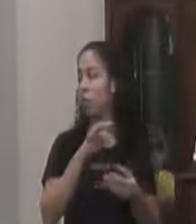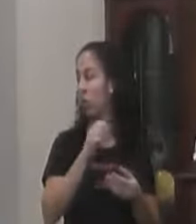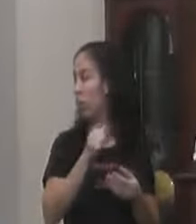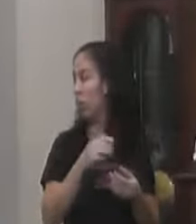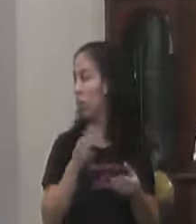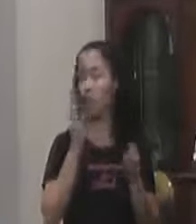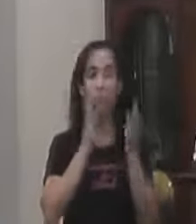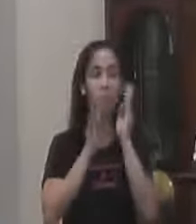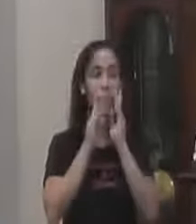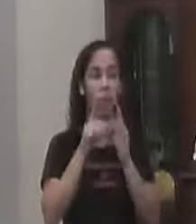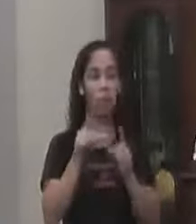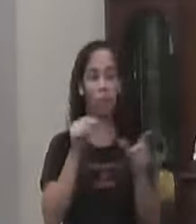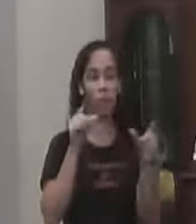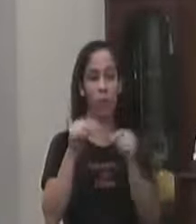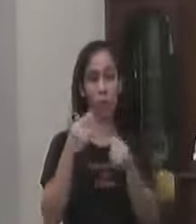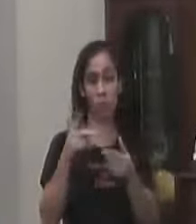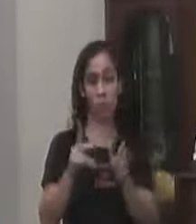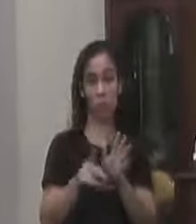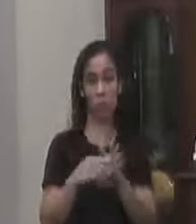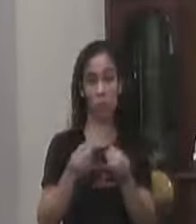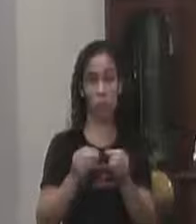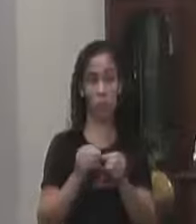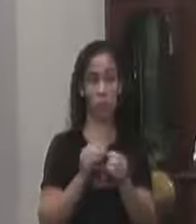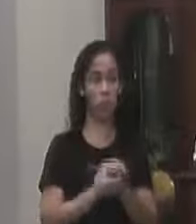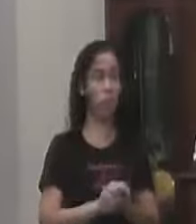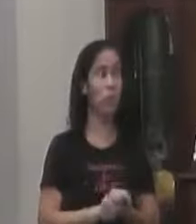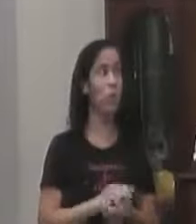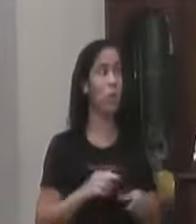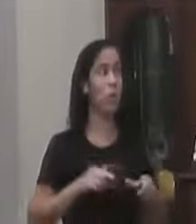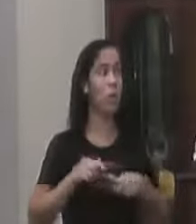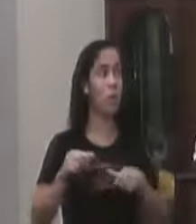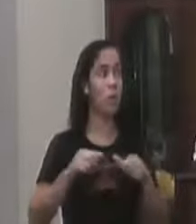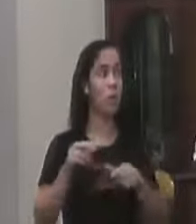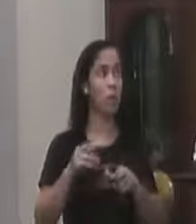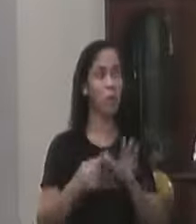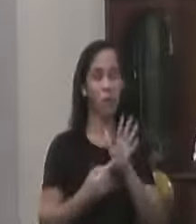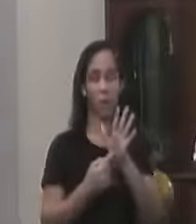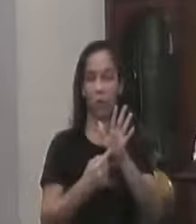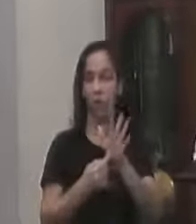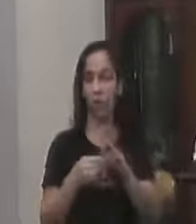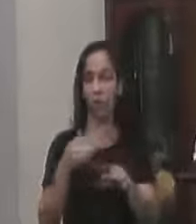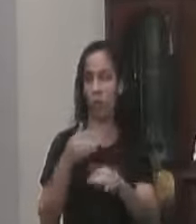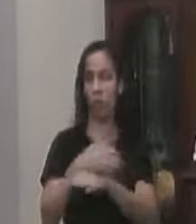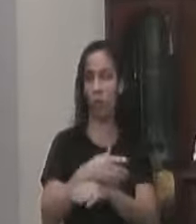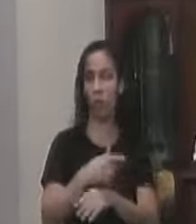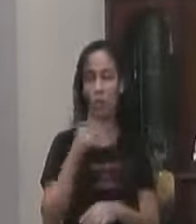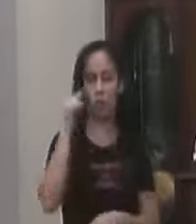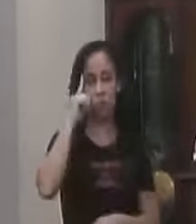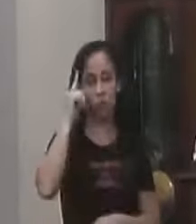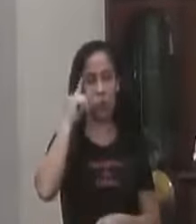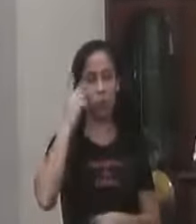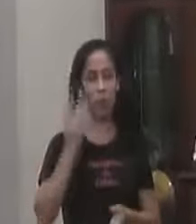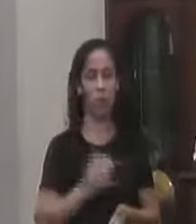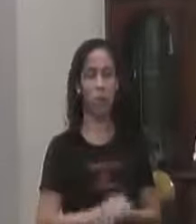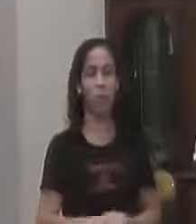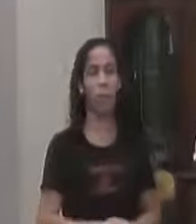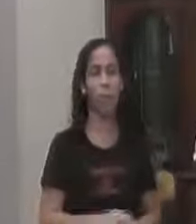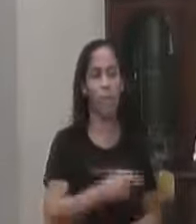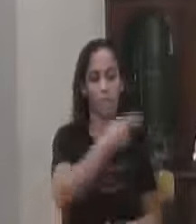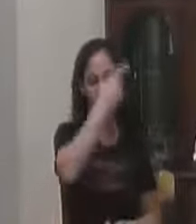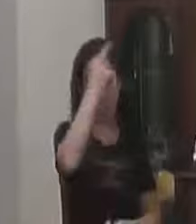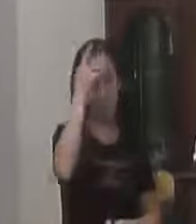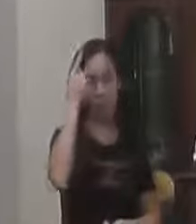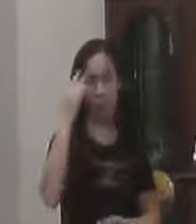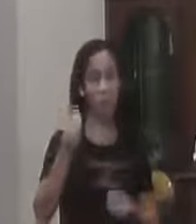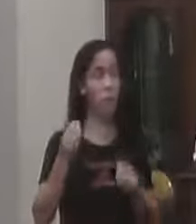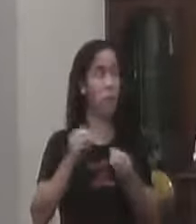Mas é uma opção De ele É uma opção De governo O trabalho dele É refletido Dentro do dia a dia De ele lá Pessoas mais